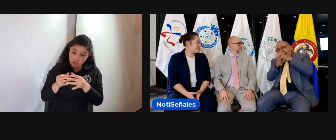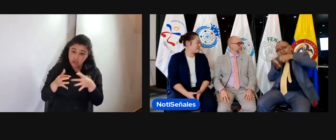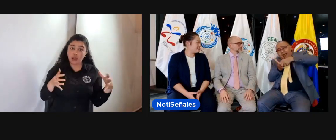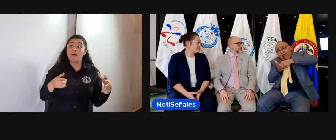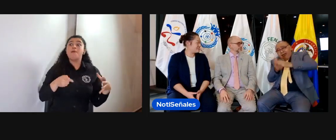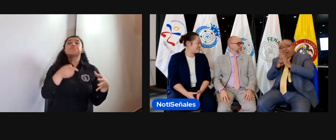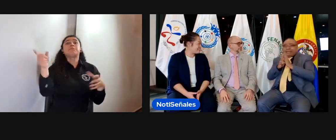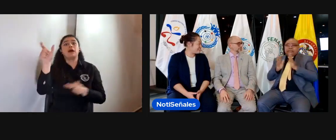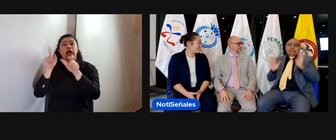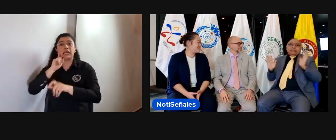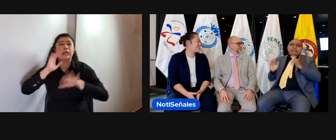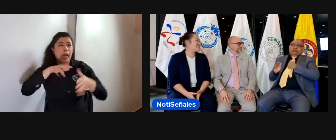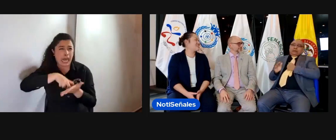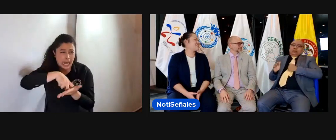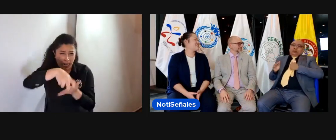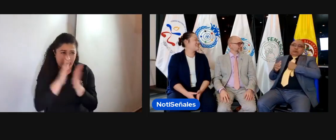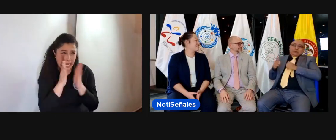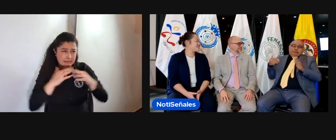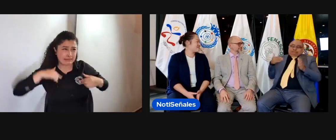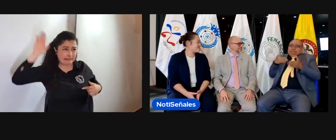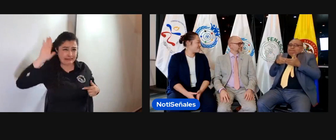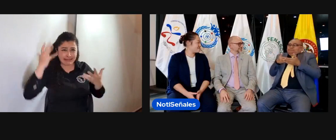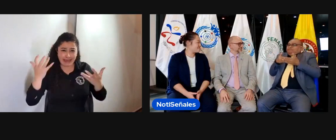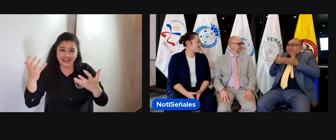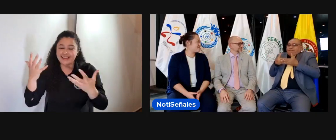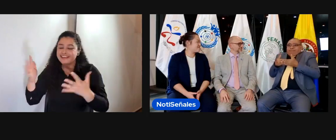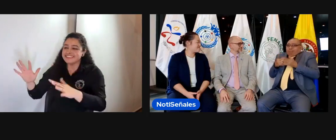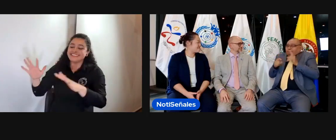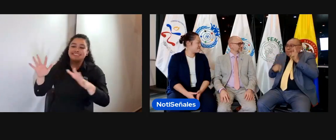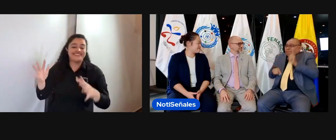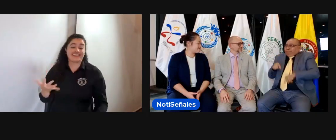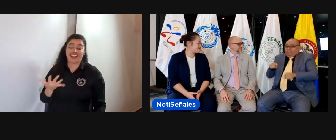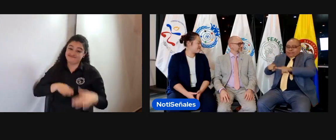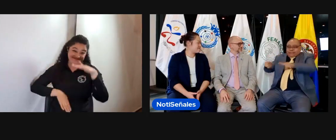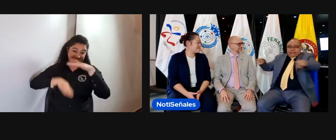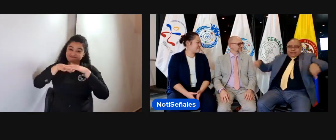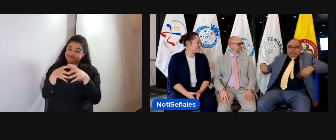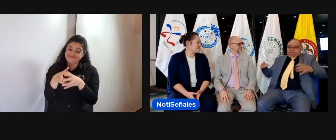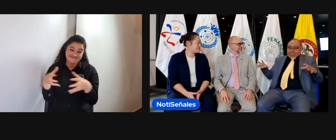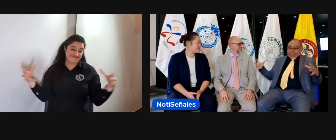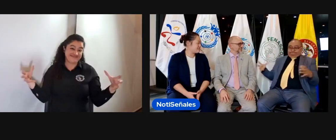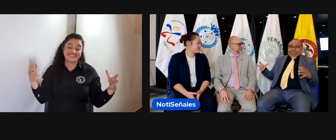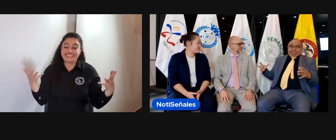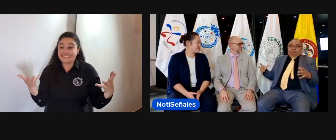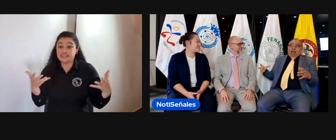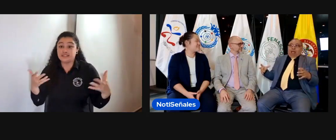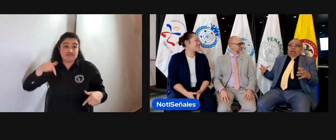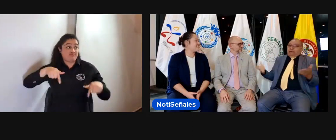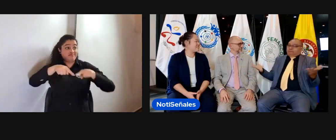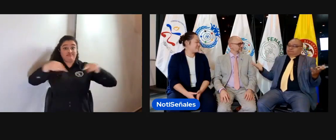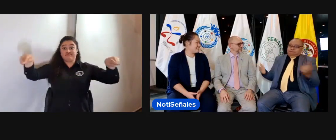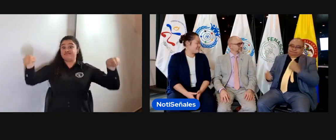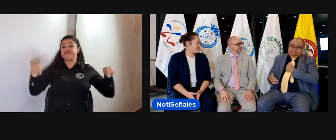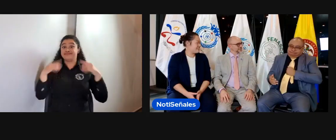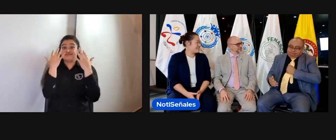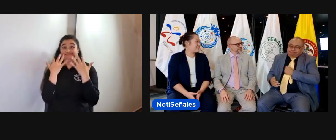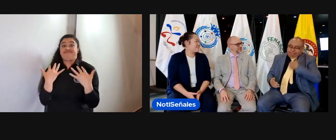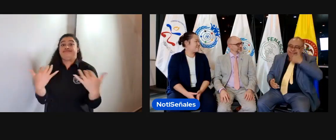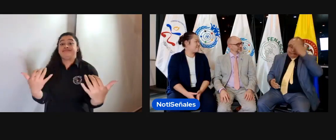hay muchas personas sordas que nos han dicho por favor habiliten más cupos, queremos asistir, pero el espacio que tenemos no nos da para recibir a una